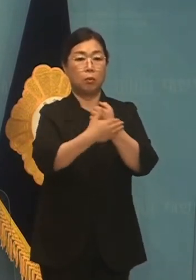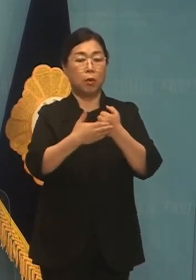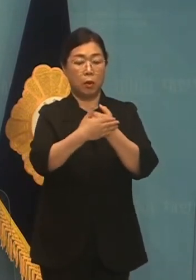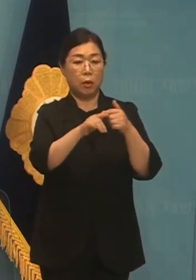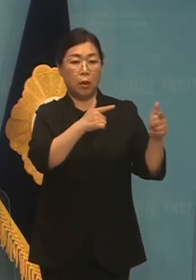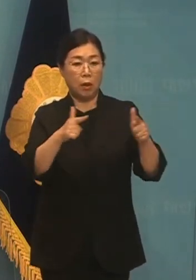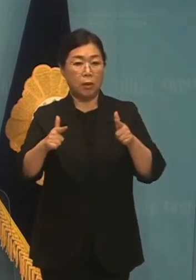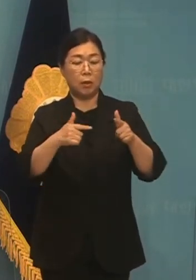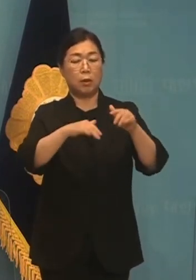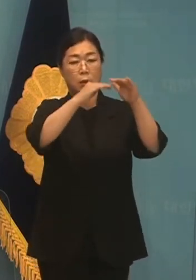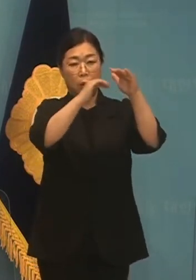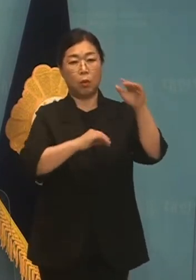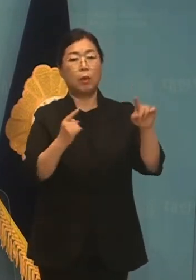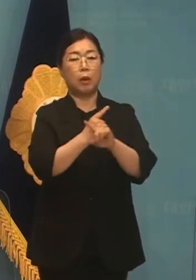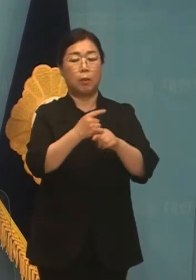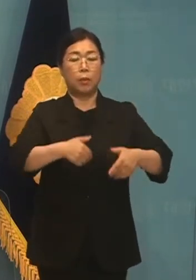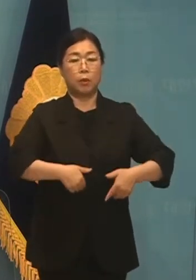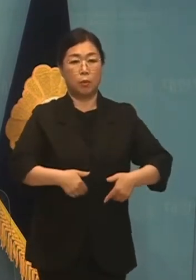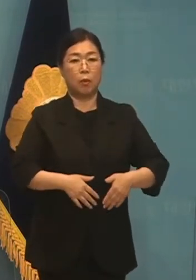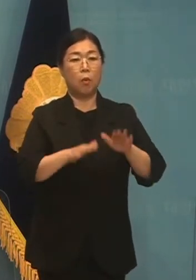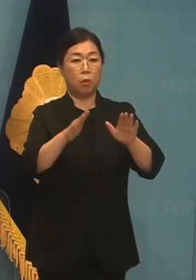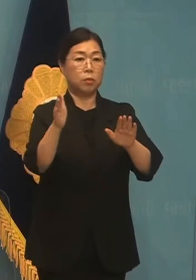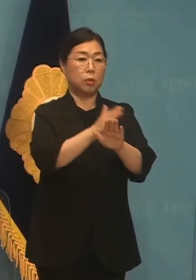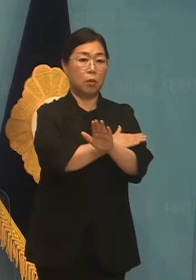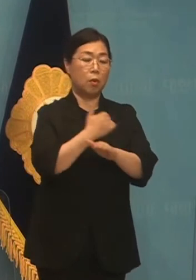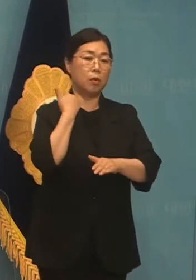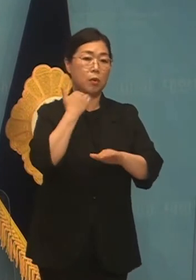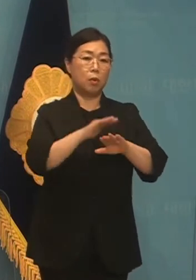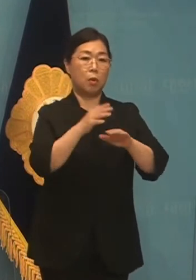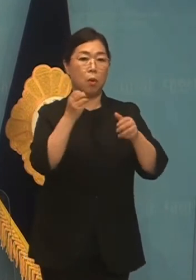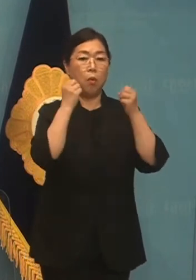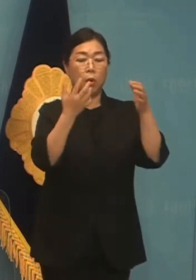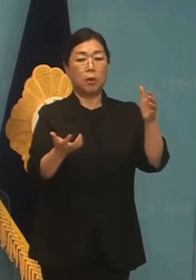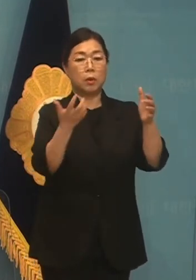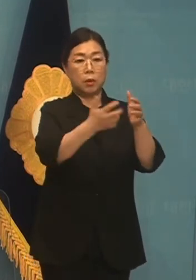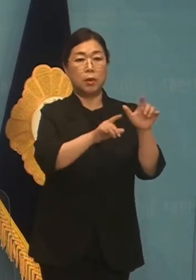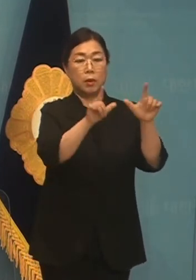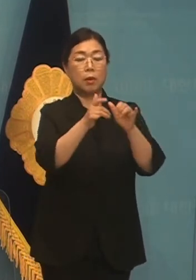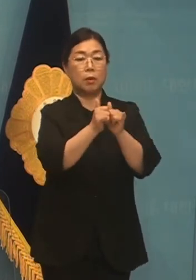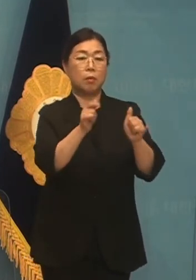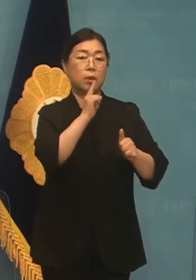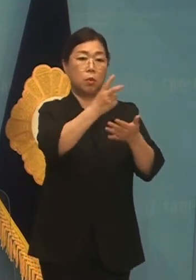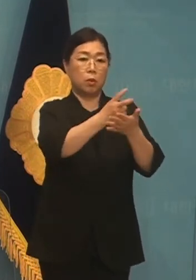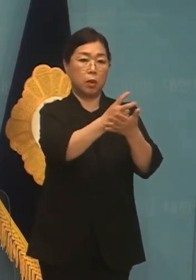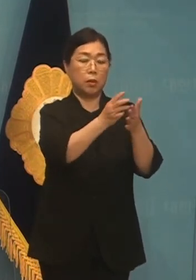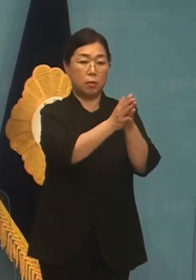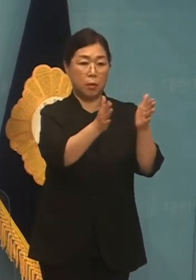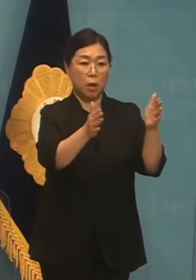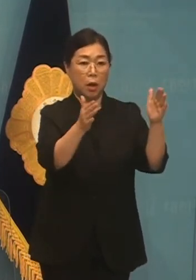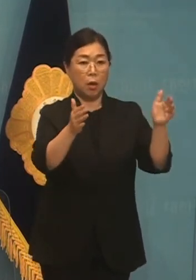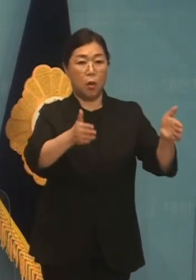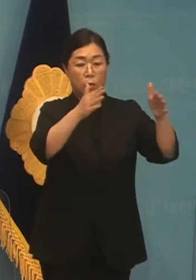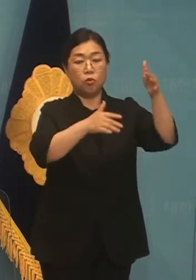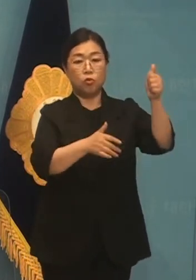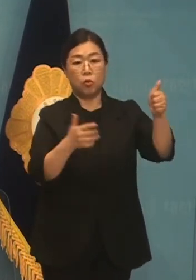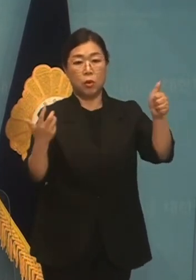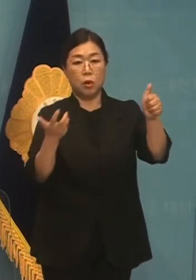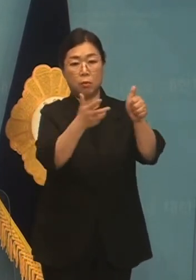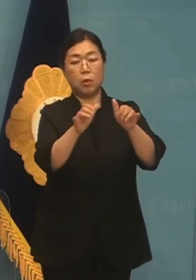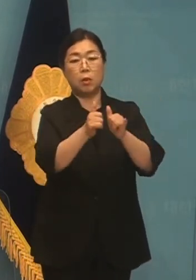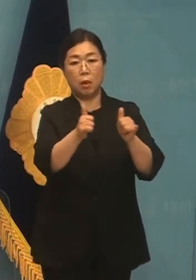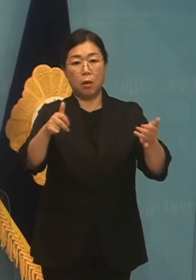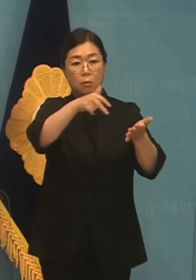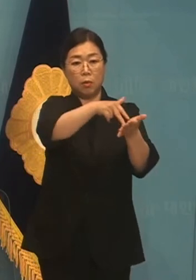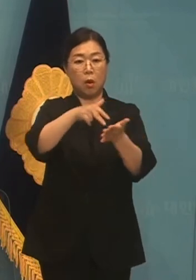등 개선이 필요합니다. 오늘부터 전월세 신고제가 시행됩니다. 집주인과 세입자가 대등한